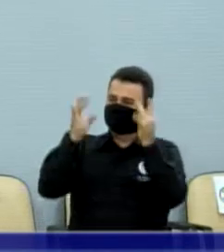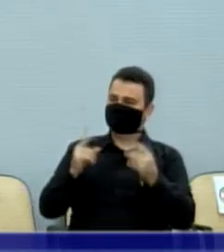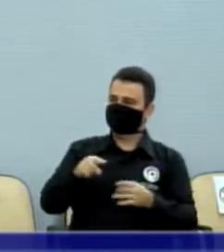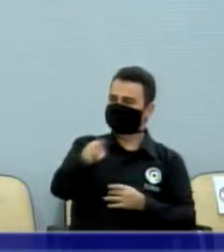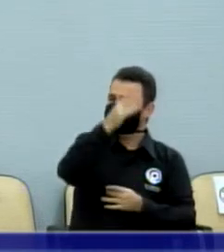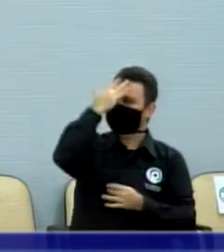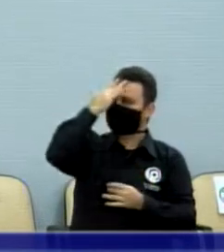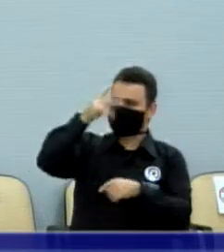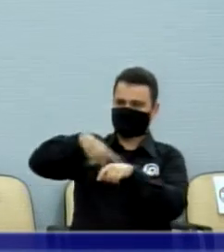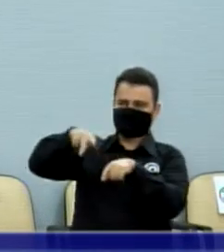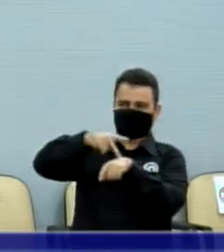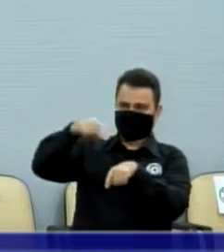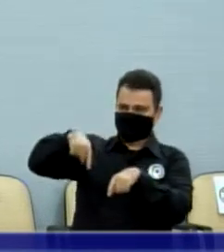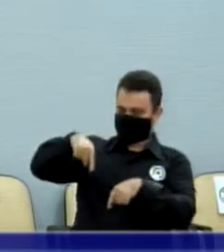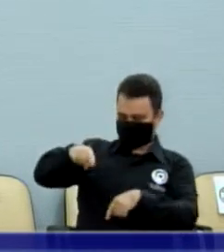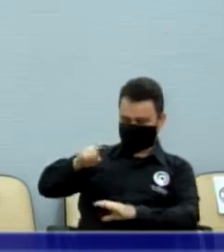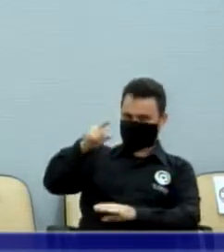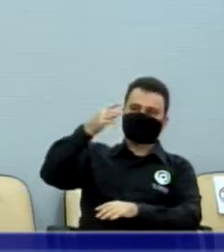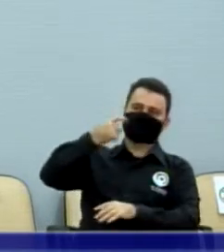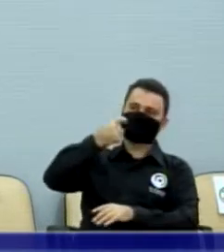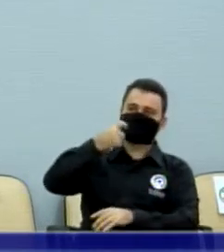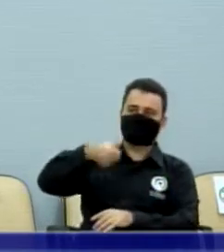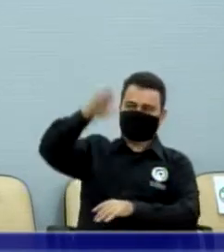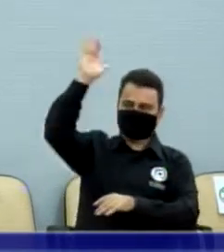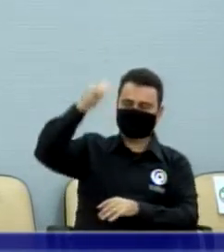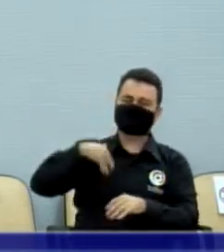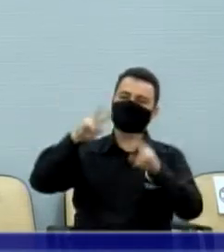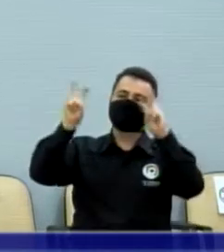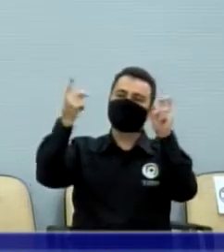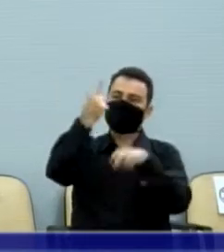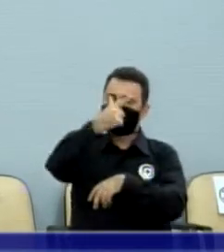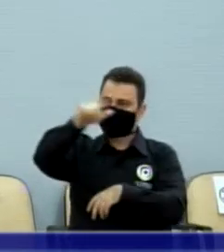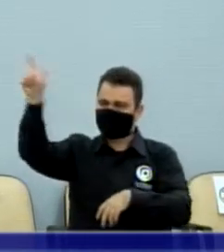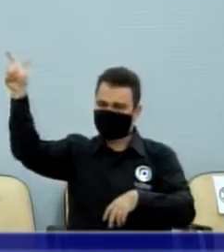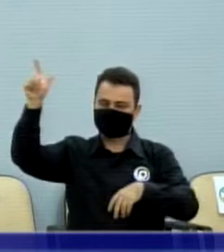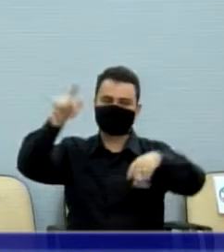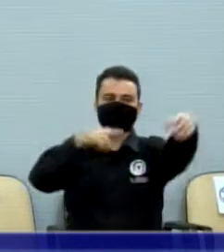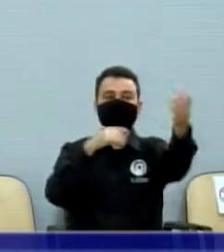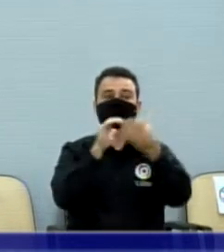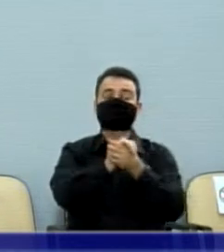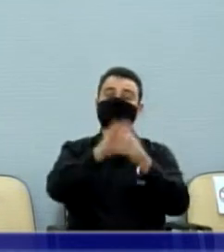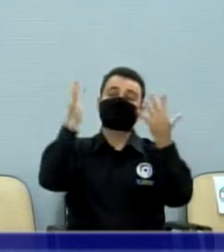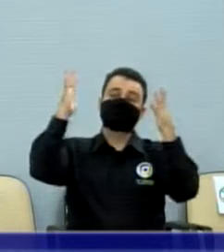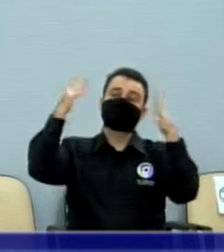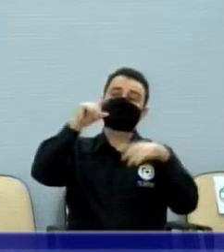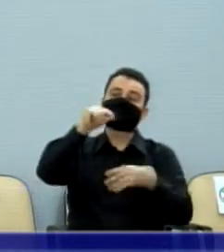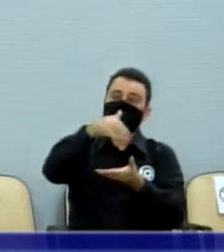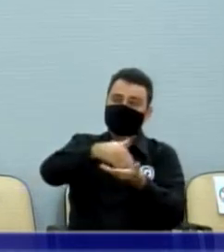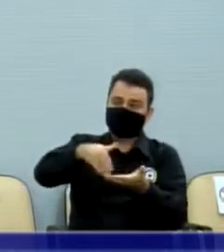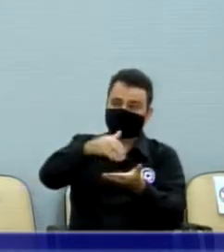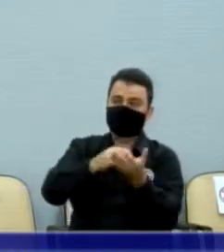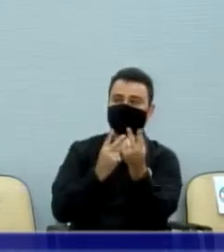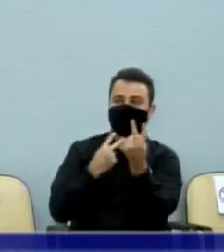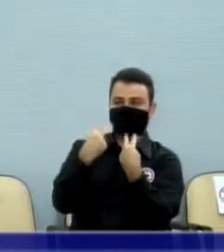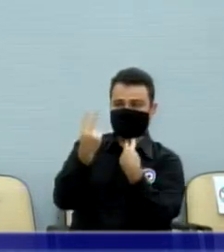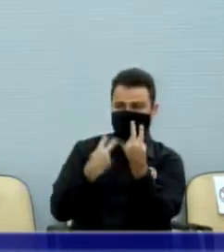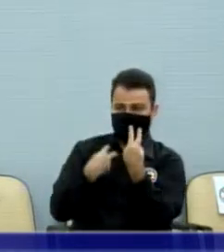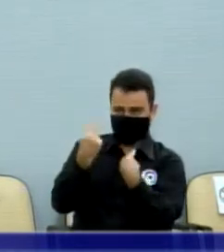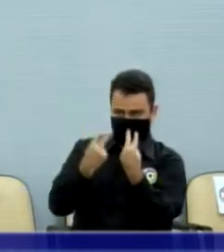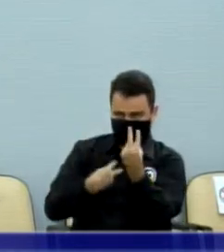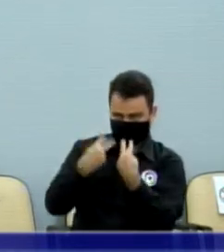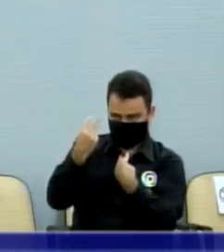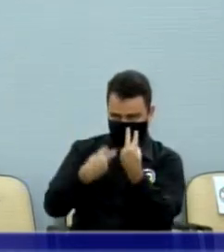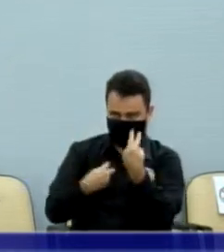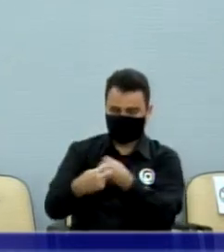em falar. Mudando o assunto novamente, agora eu vou parabenizar a Secretaria de Trânsito, Secretaria de